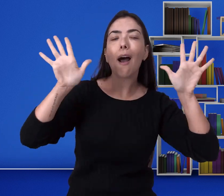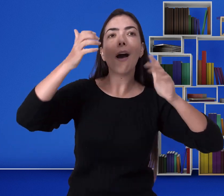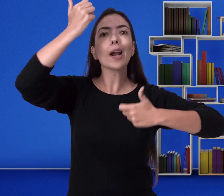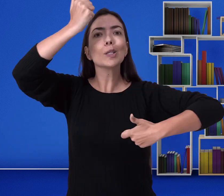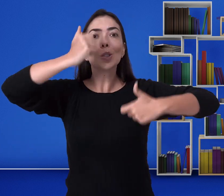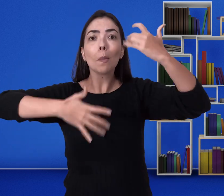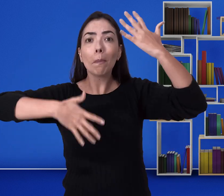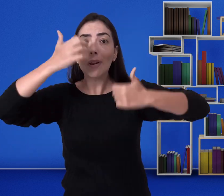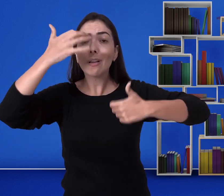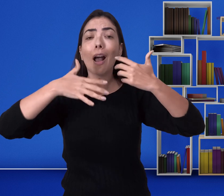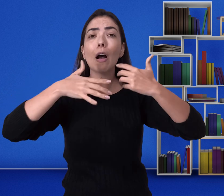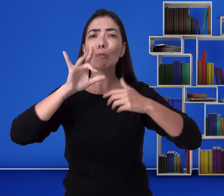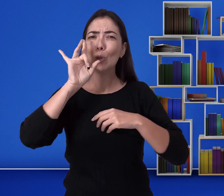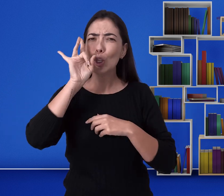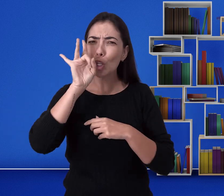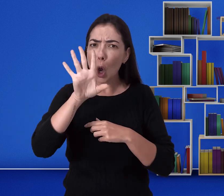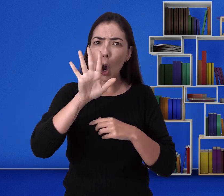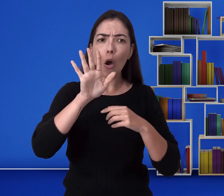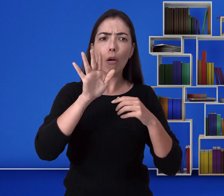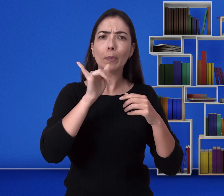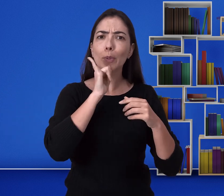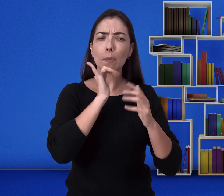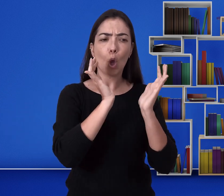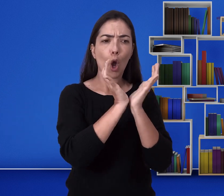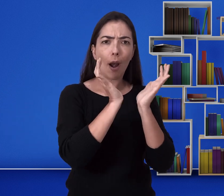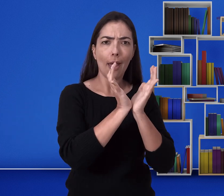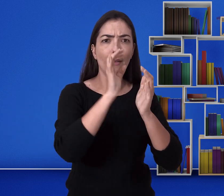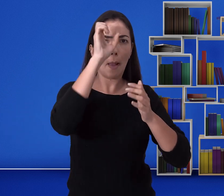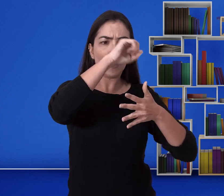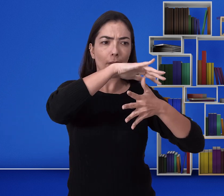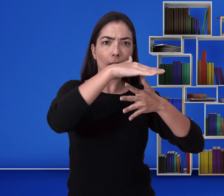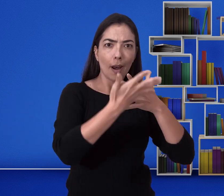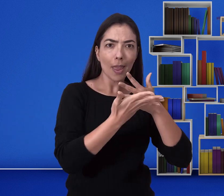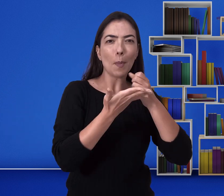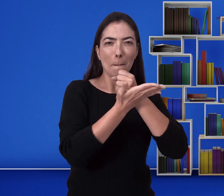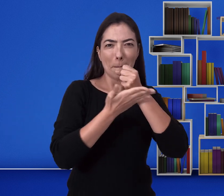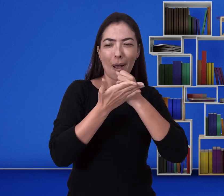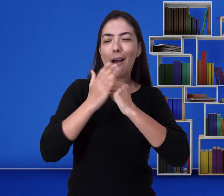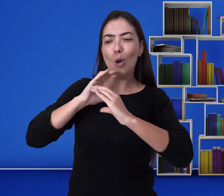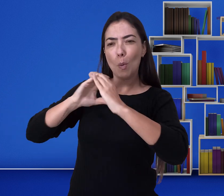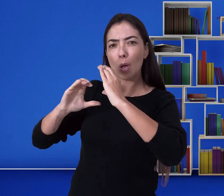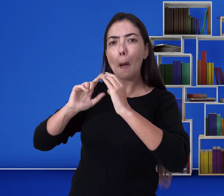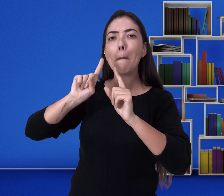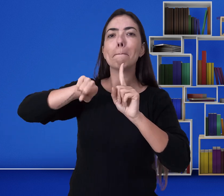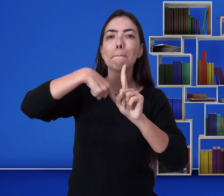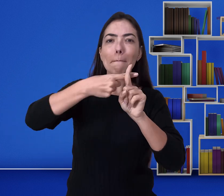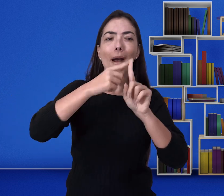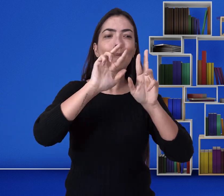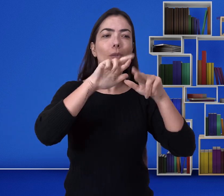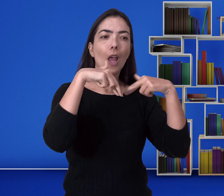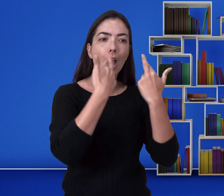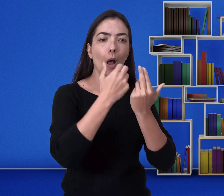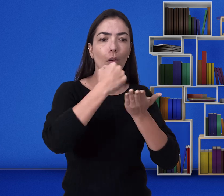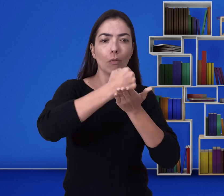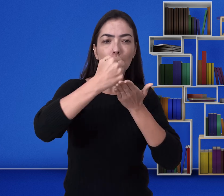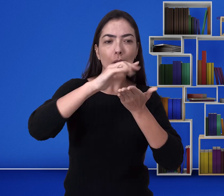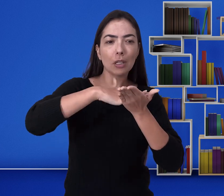As pessoas podem saber a Libras básica e também incluir o intérprete de Libras para que o surdo consiga compreender.